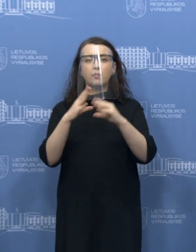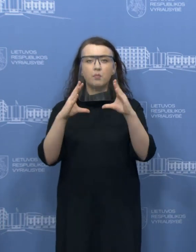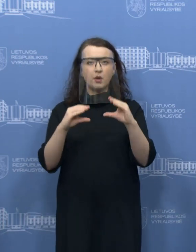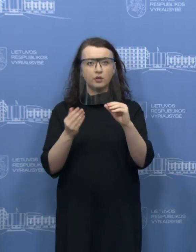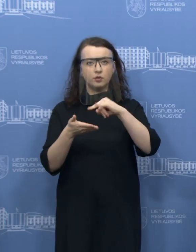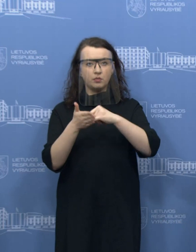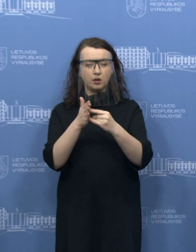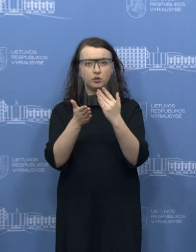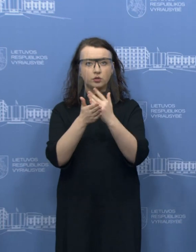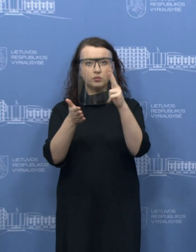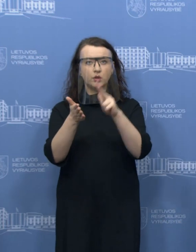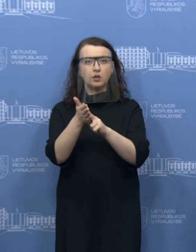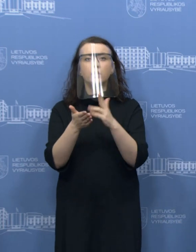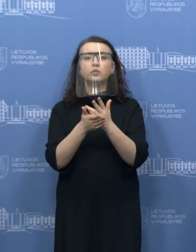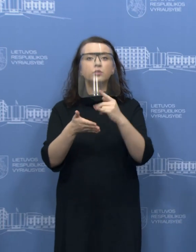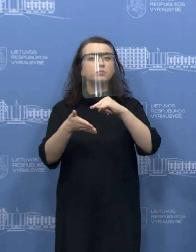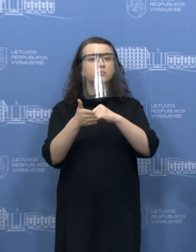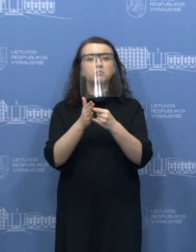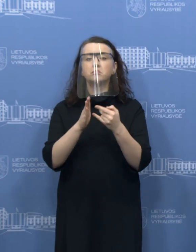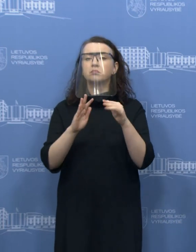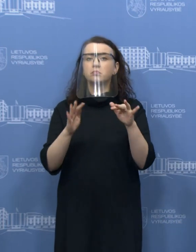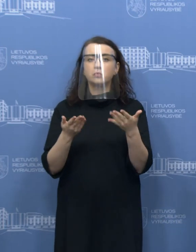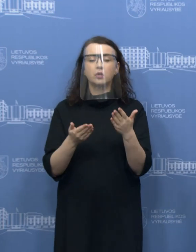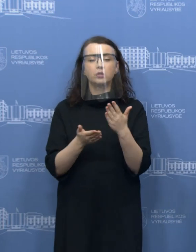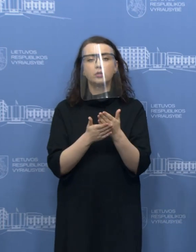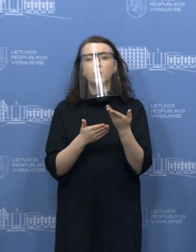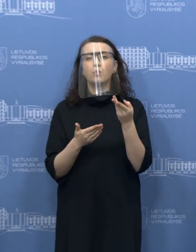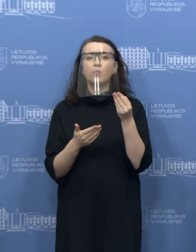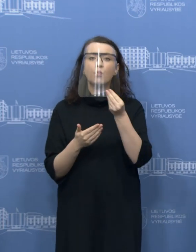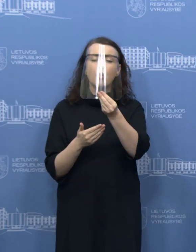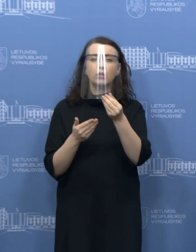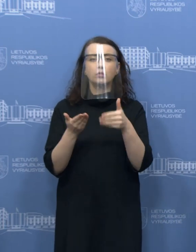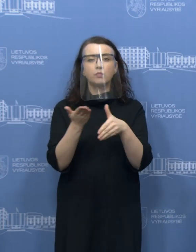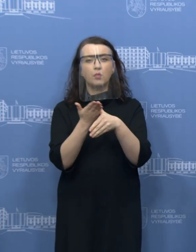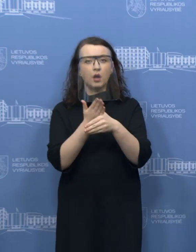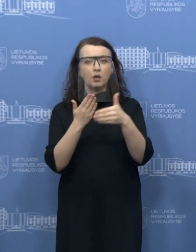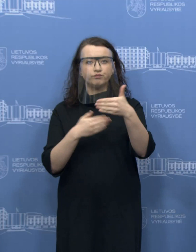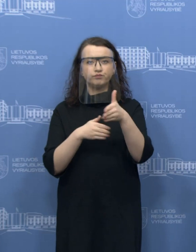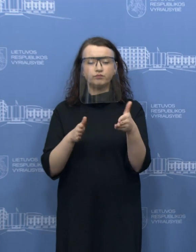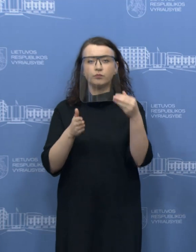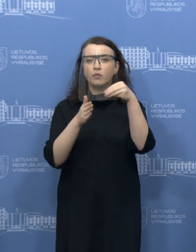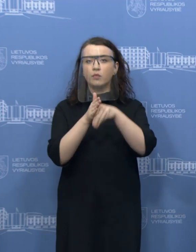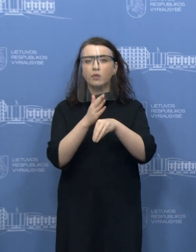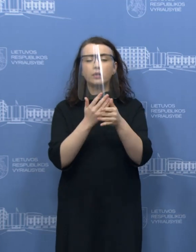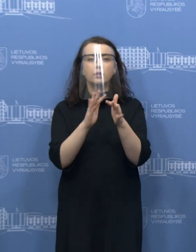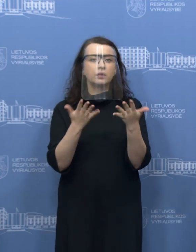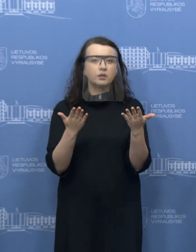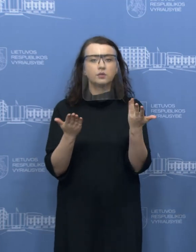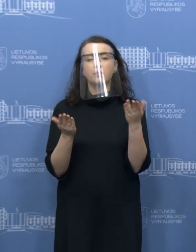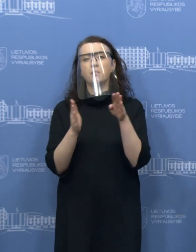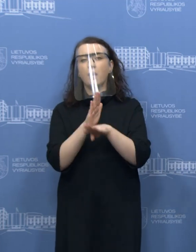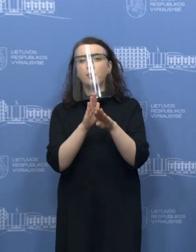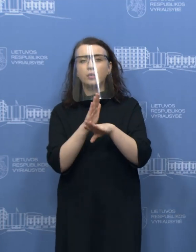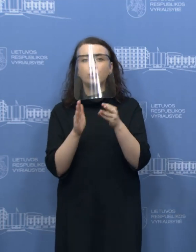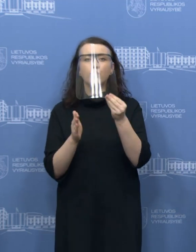planą. Jame yra numatytas platus mokesnės pagalbos paketas įsapima tiek su paprasintas